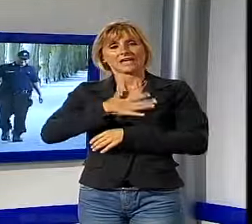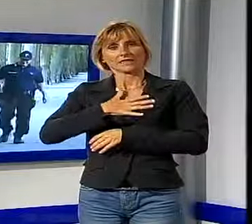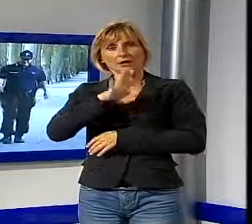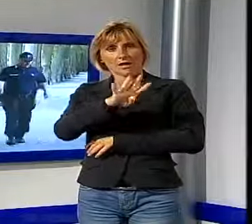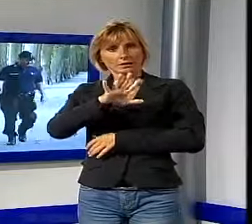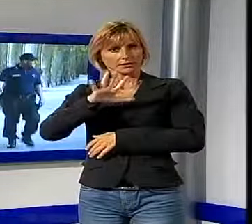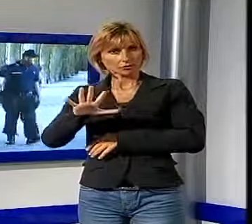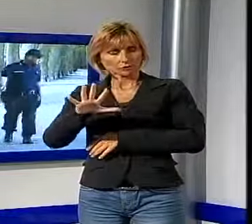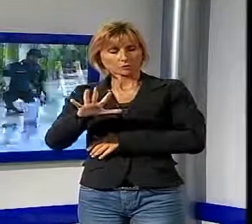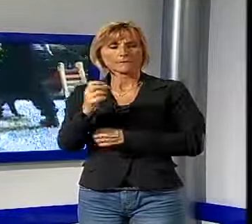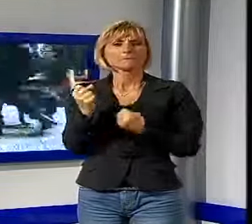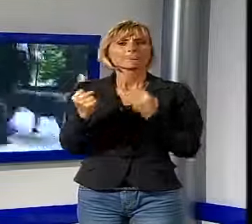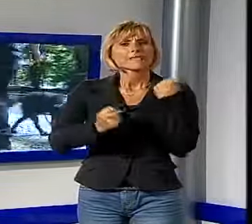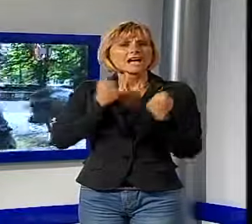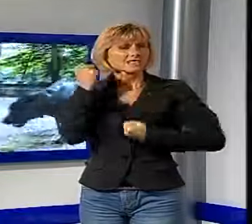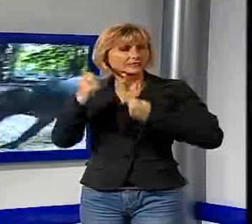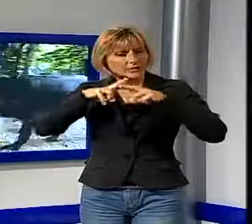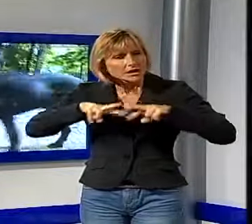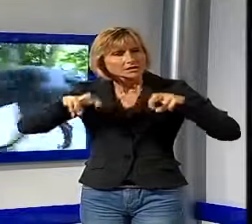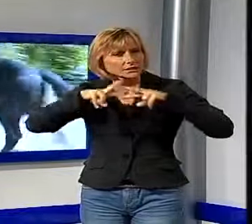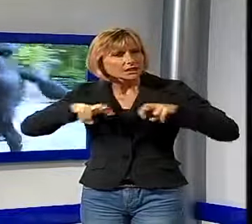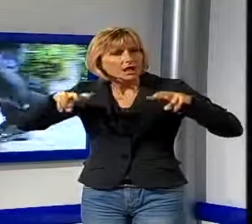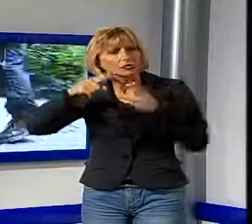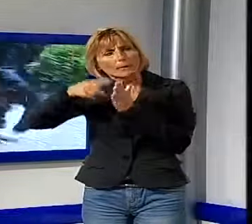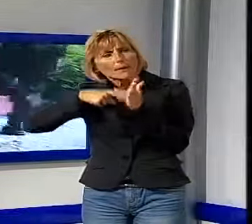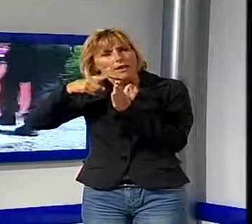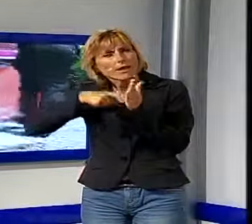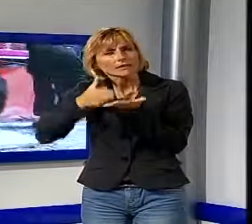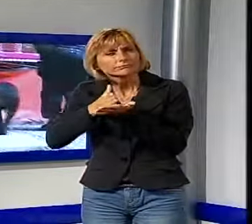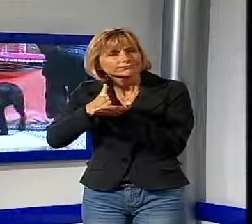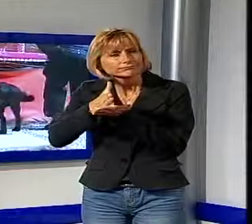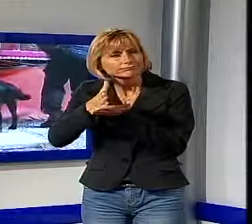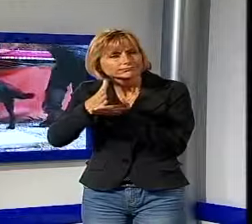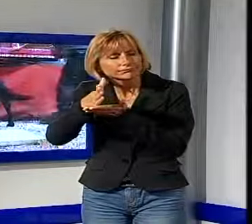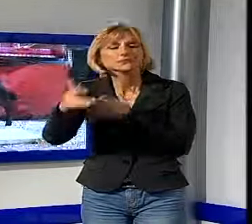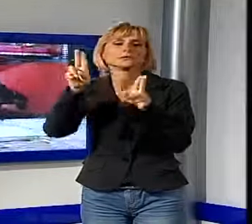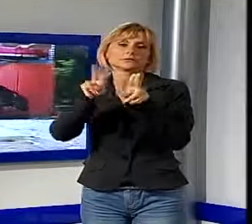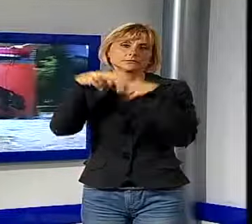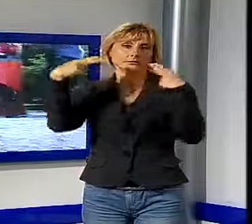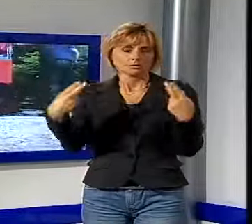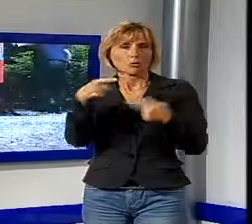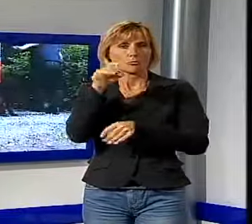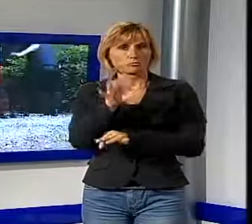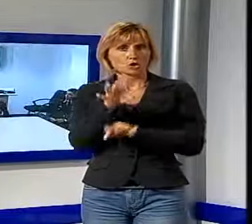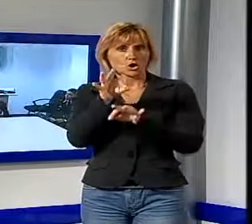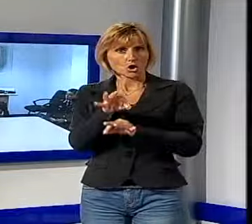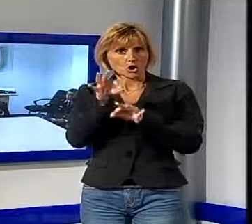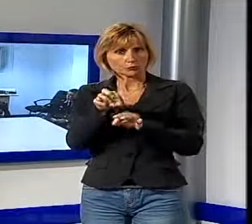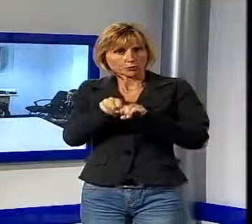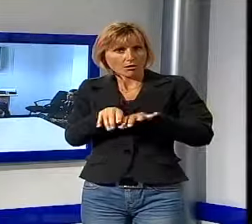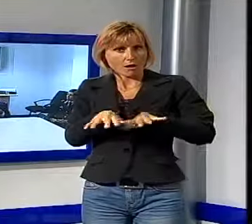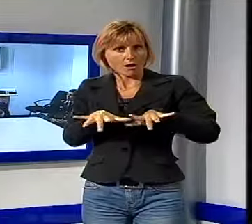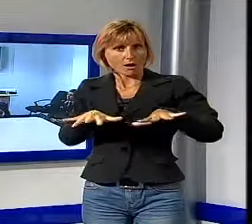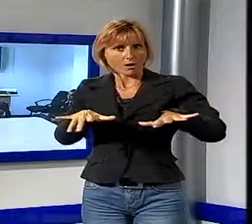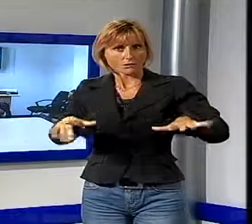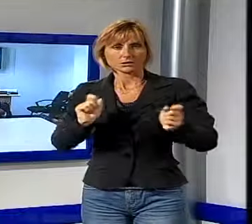Una complessa attività d'indagine condotta negli ultimi mesi ha permesso ai carabinieri di individuare e smantellare una capillare attività